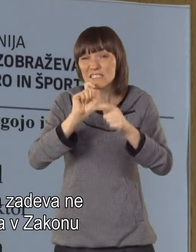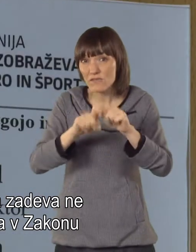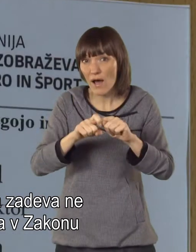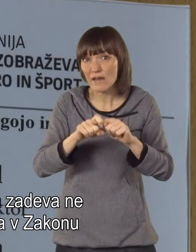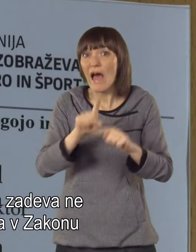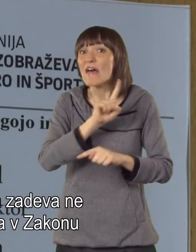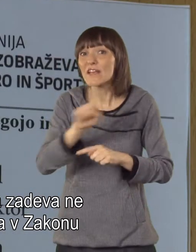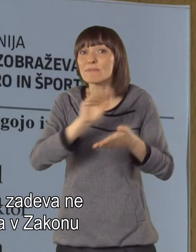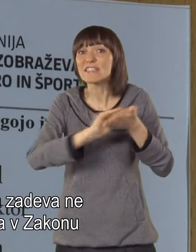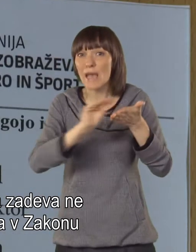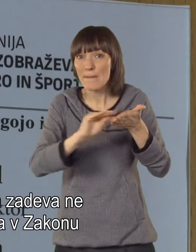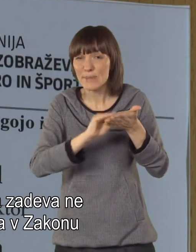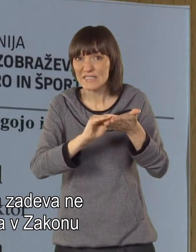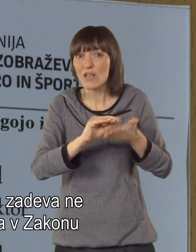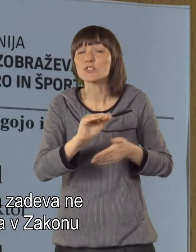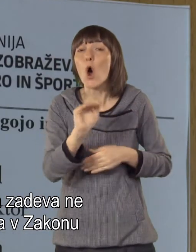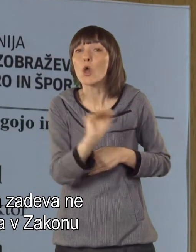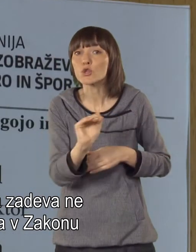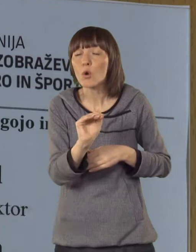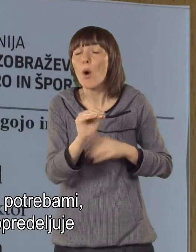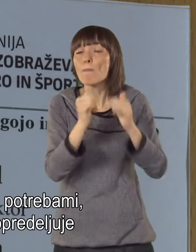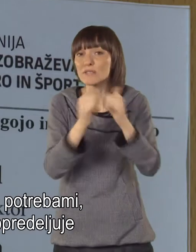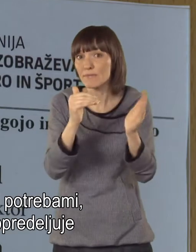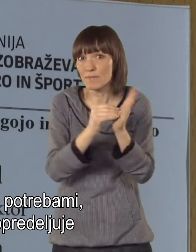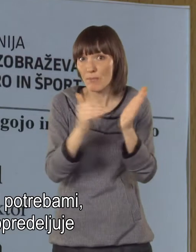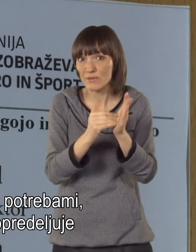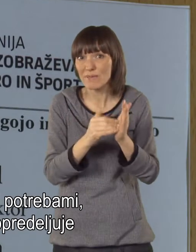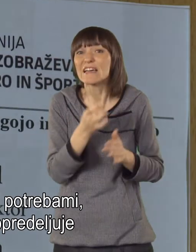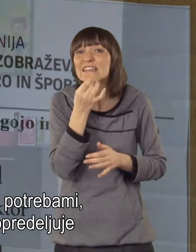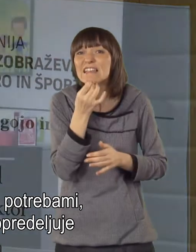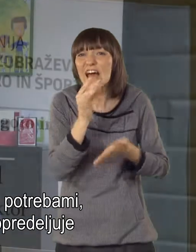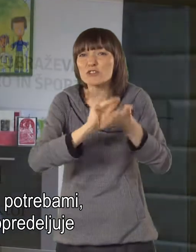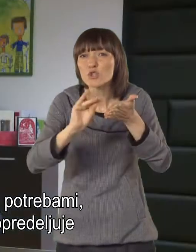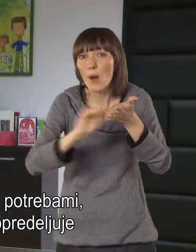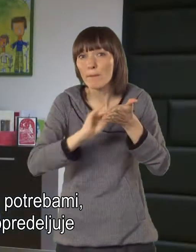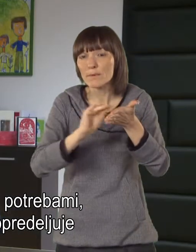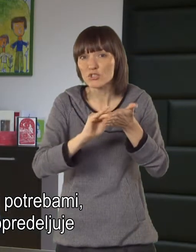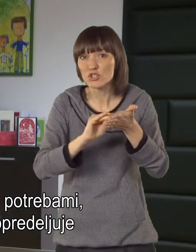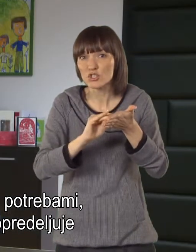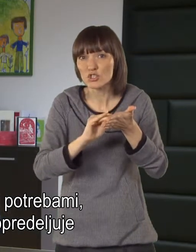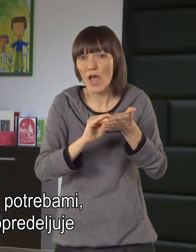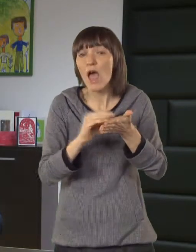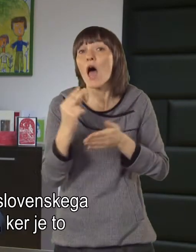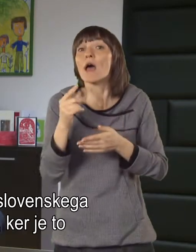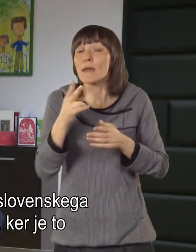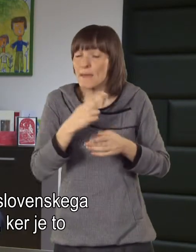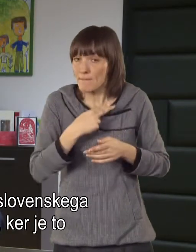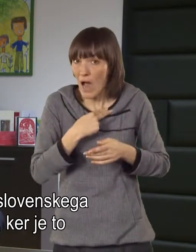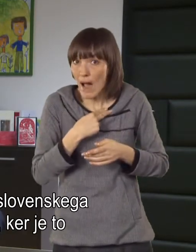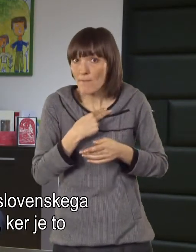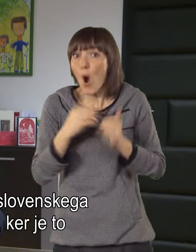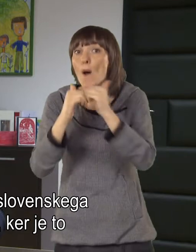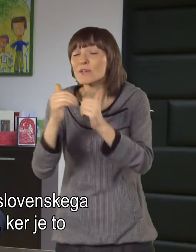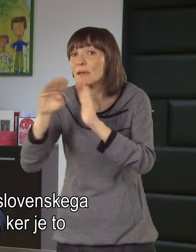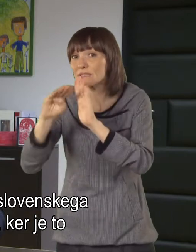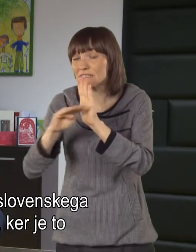ta zadeva ne bi smela biti zapisana v zakon o otroci s poslednimi potrebami, kjer se natančno opredeljuje, ker je tukaj zakon